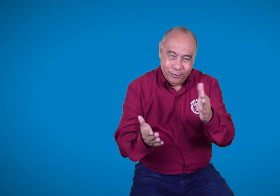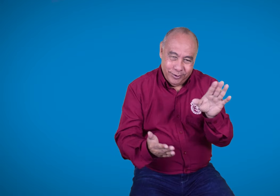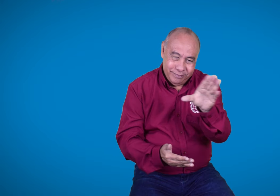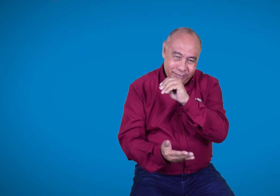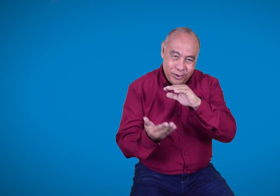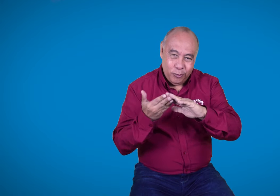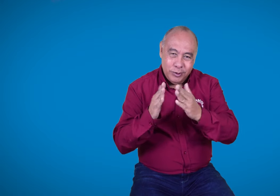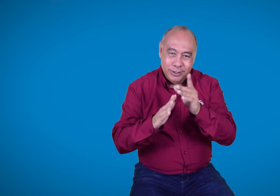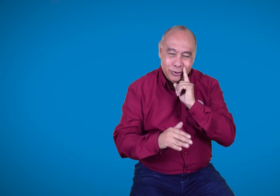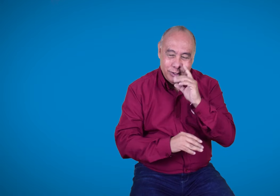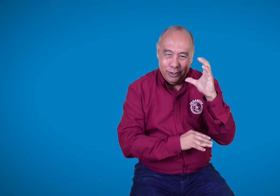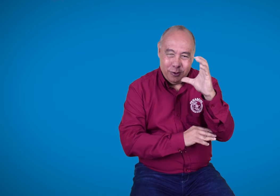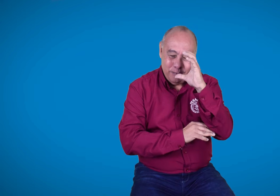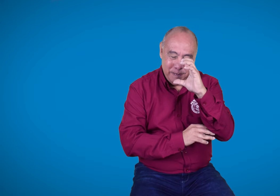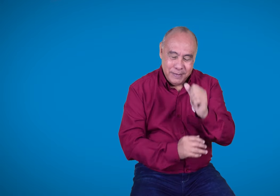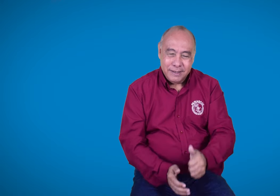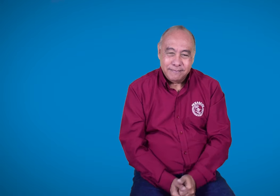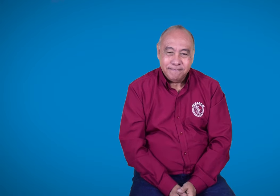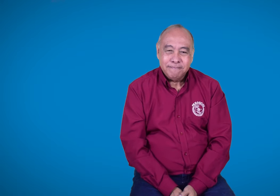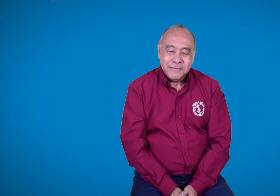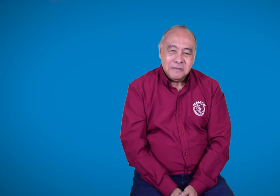Hola, un gran saludo a toda la comunidad SOR.